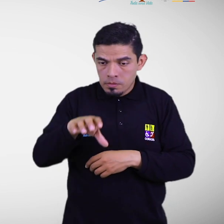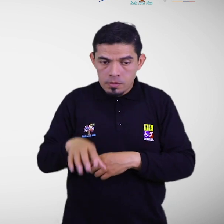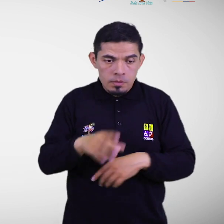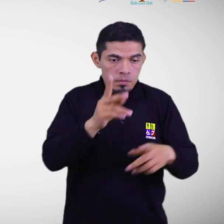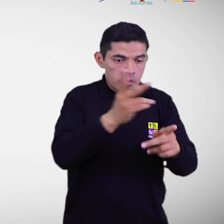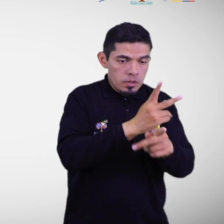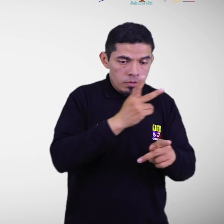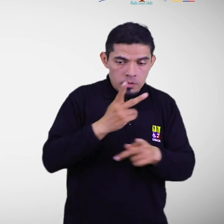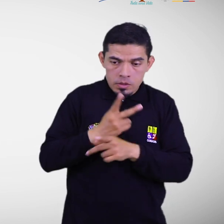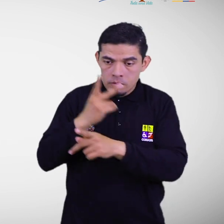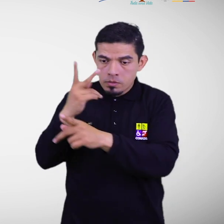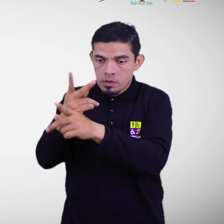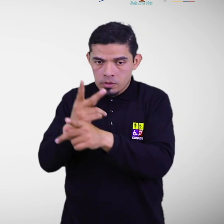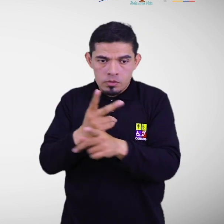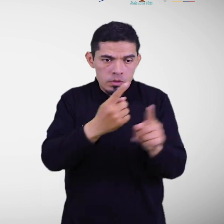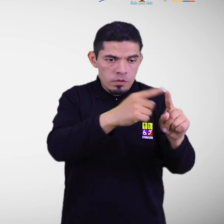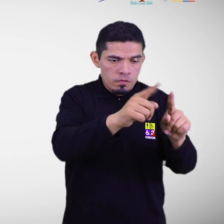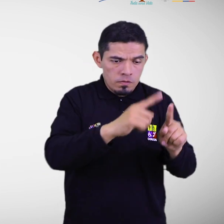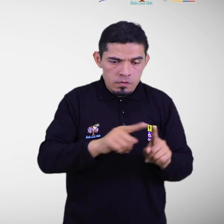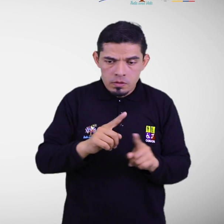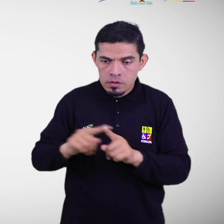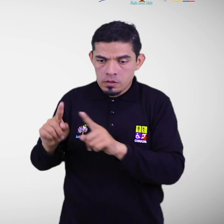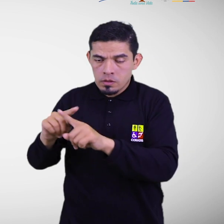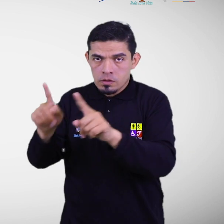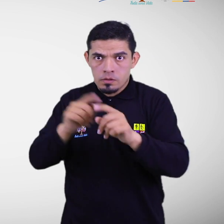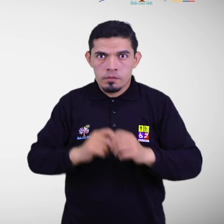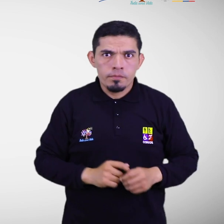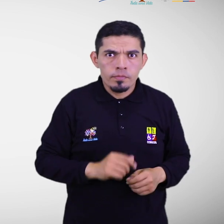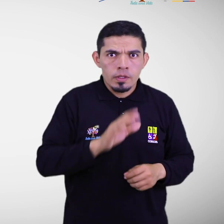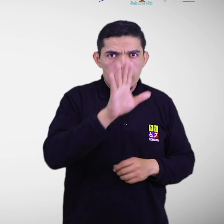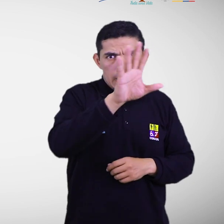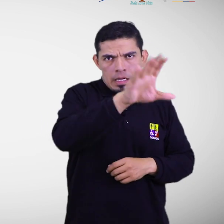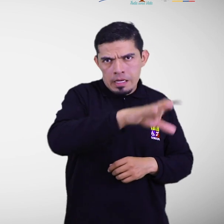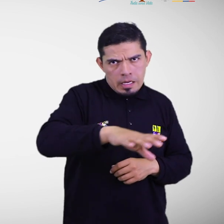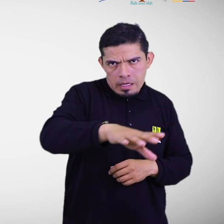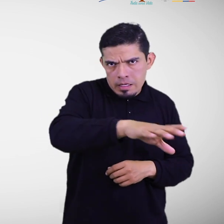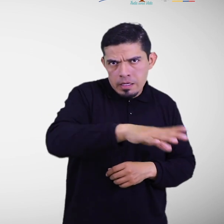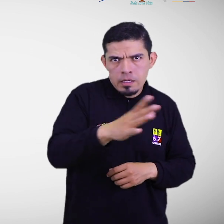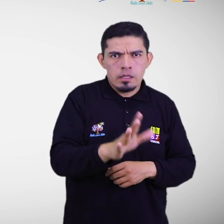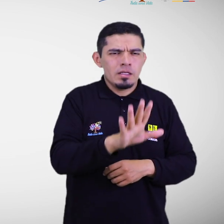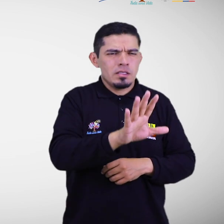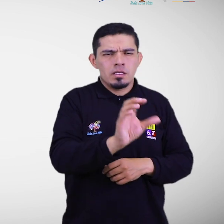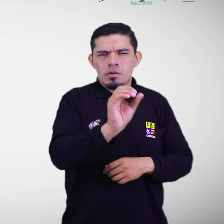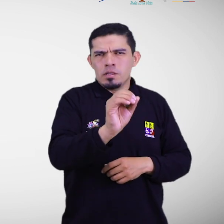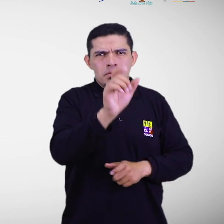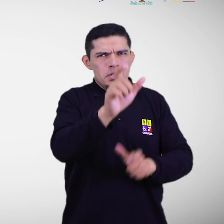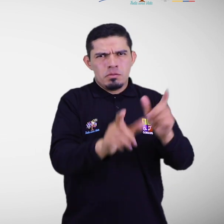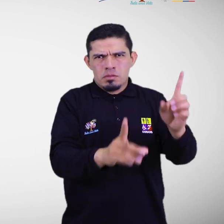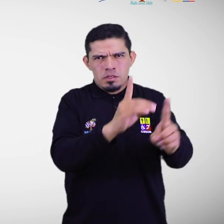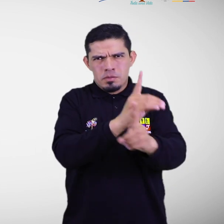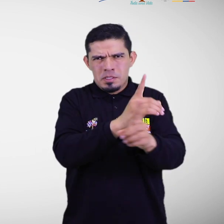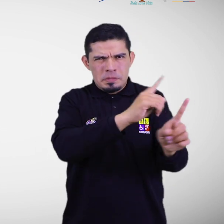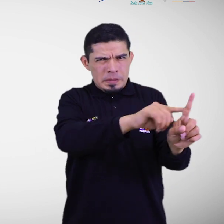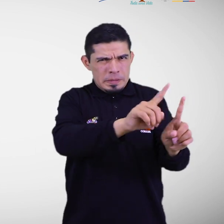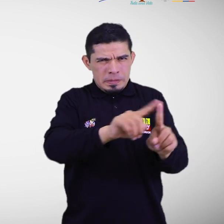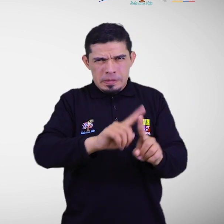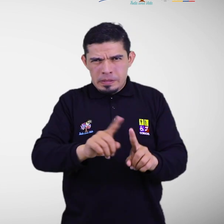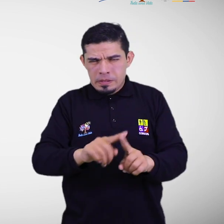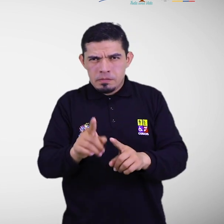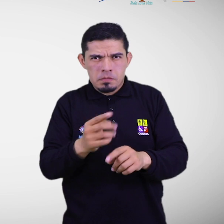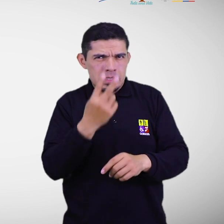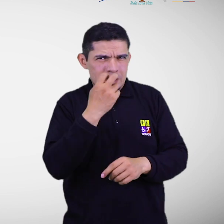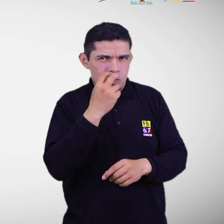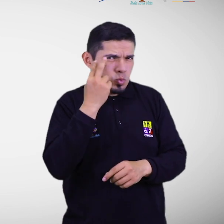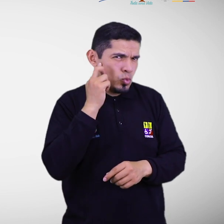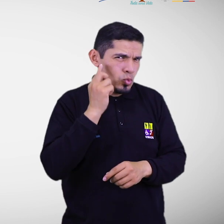de amenaza. Es decir que en un determinado sector donde existen 50 personas con diferentes tipos de discapacidad,